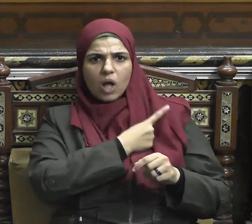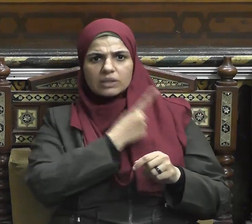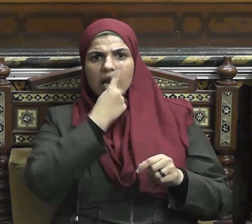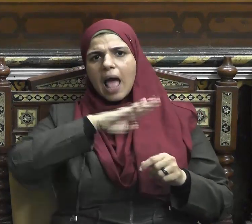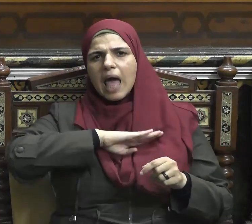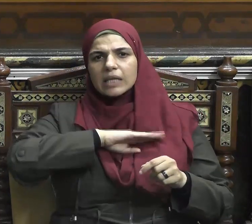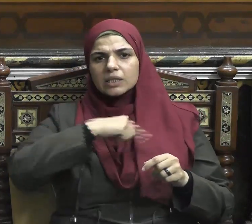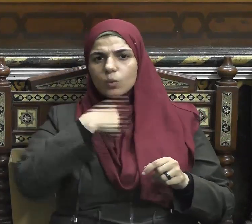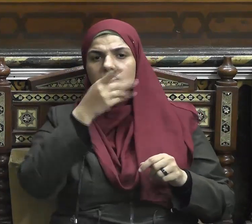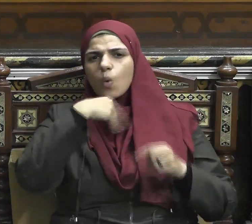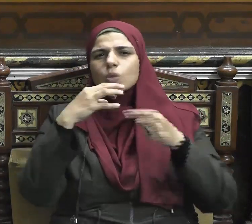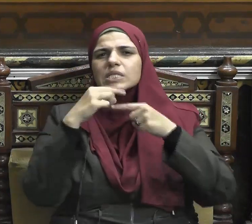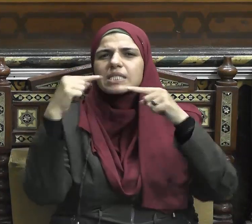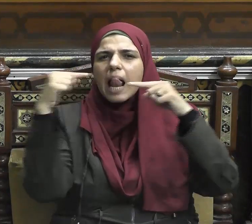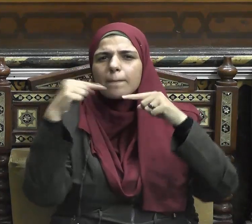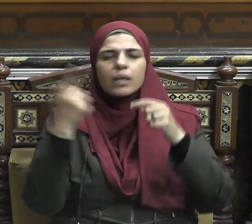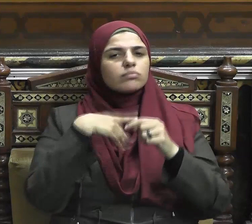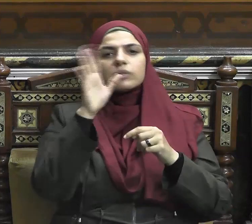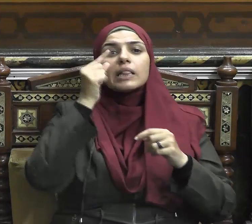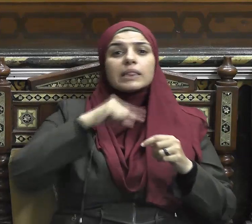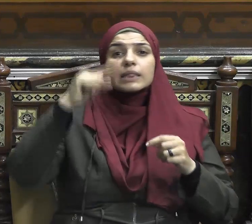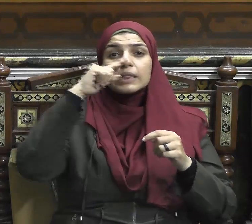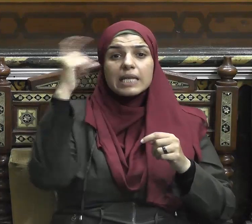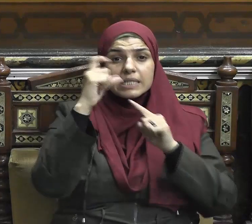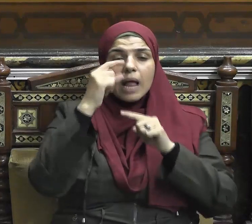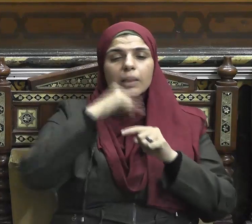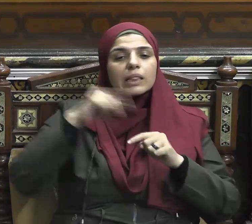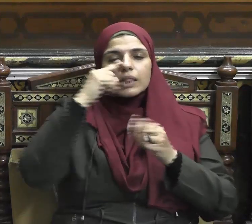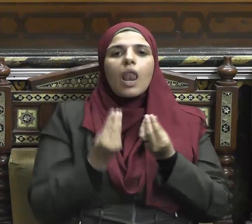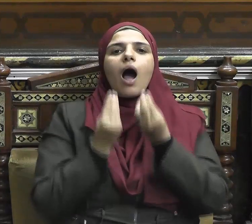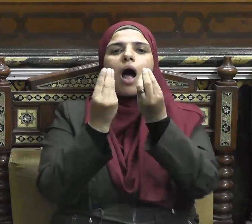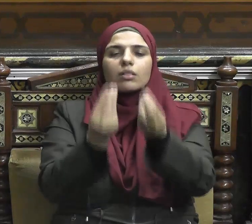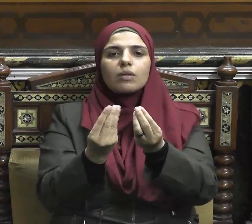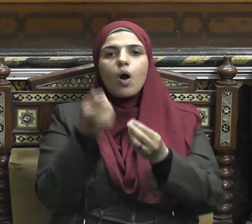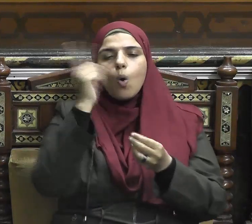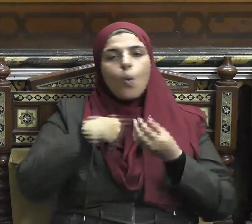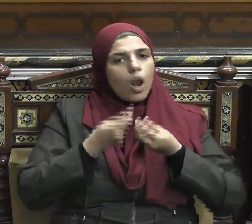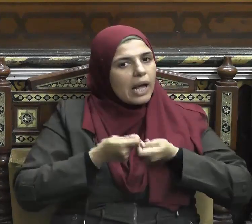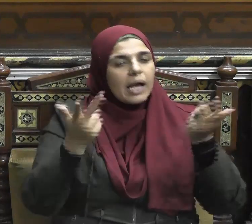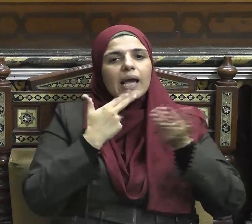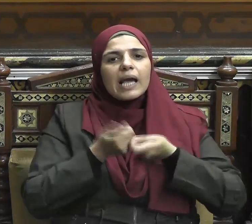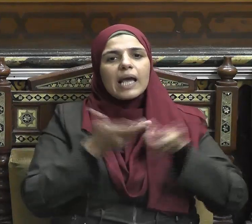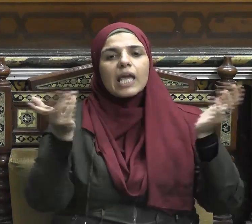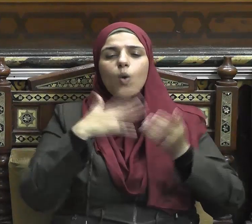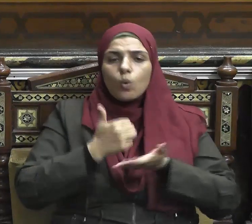المال وسيلة وليس غاية كما أنه باب للتعاون